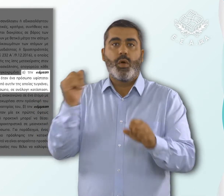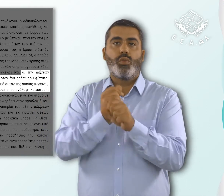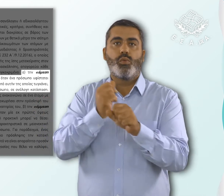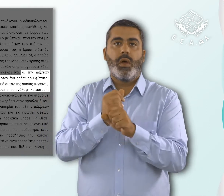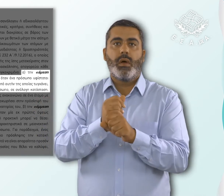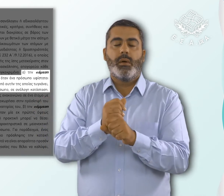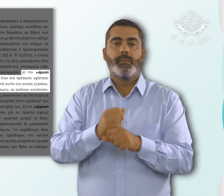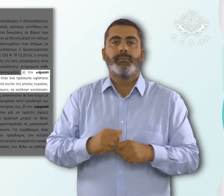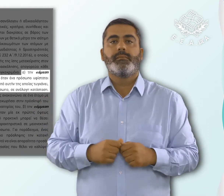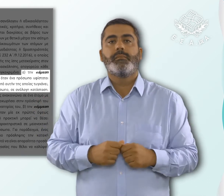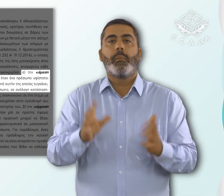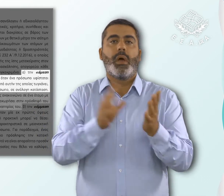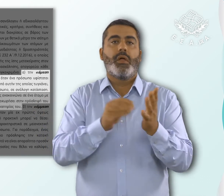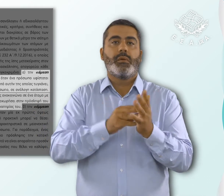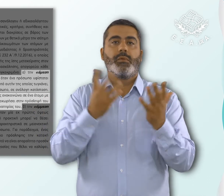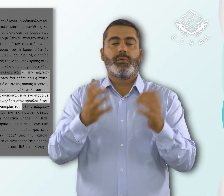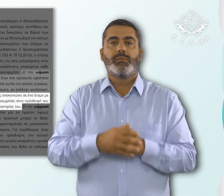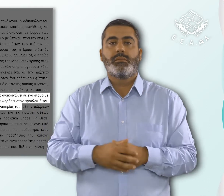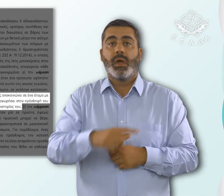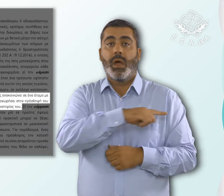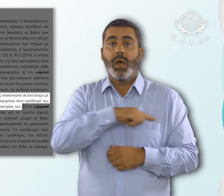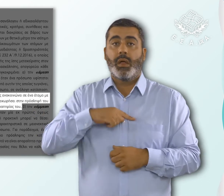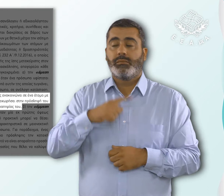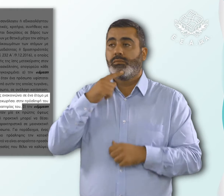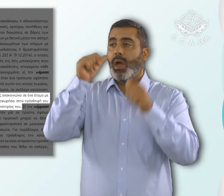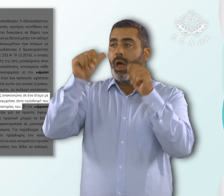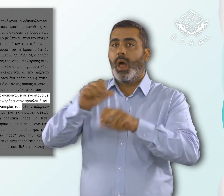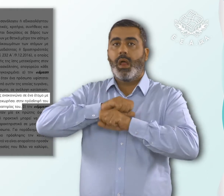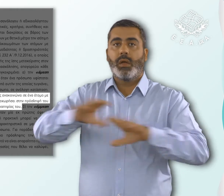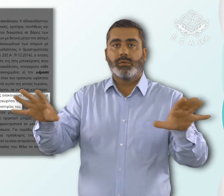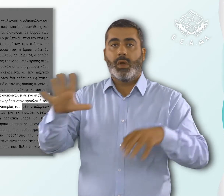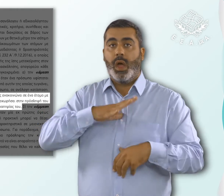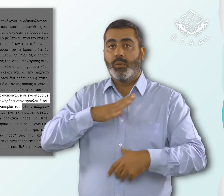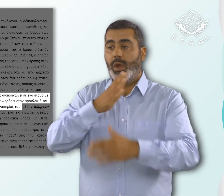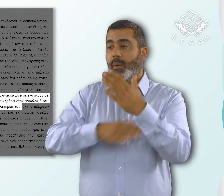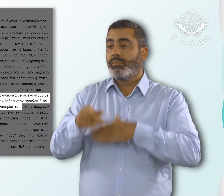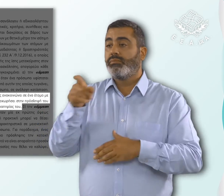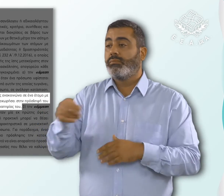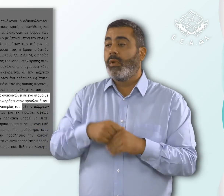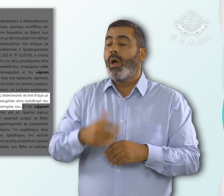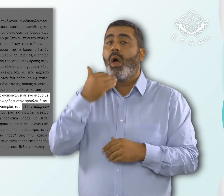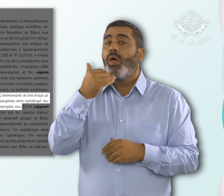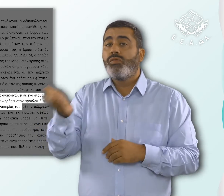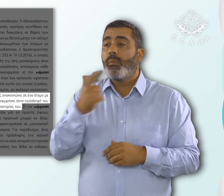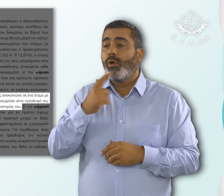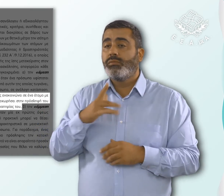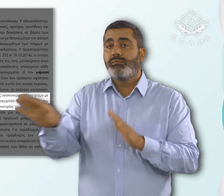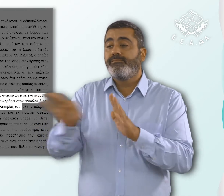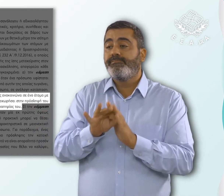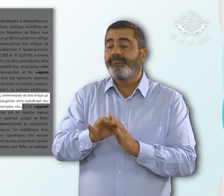κατάσταση. Για παράδειγμα, ένας εργοδότης ανακοινώνει σε ένα άτομο με αναπηρία ότι δεν μπορεί να προχωρήσει στην πρόσληψη του